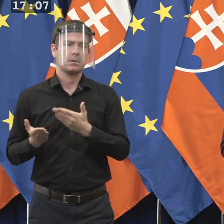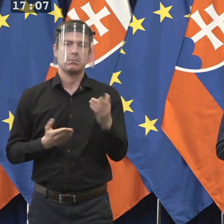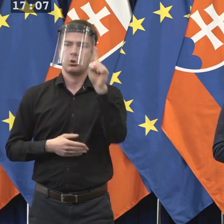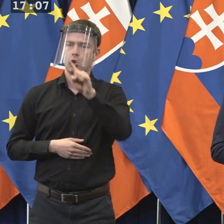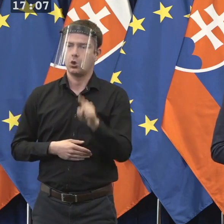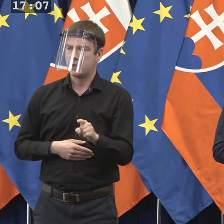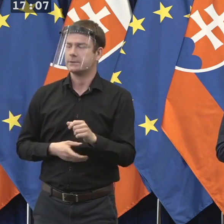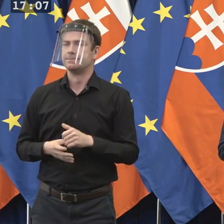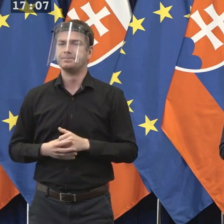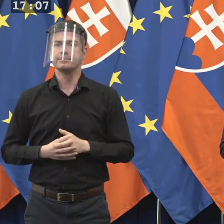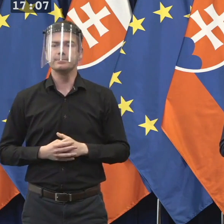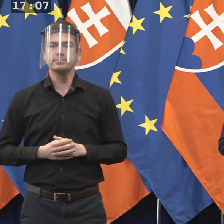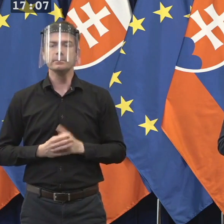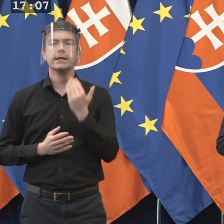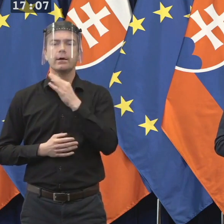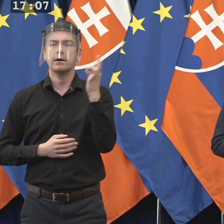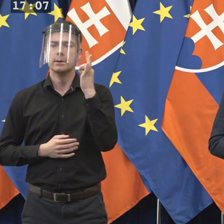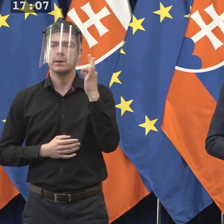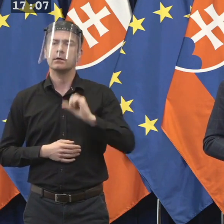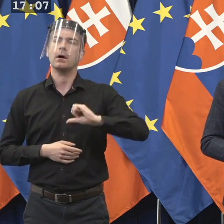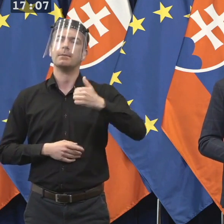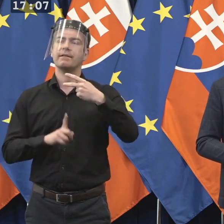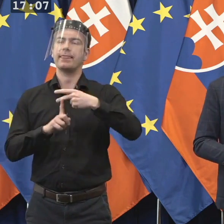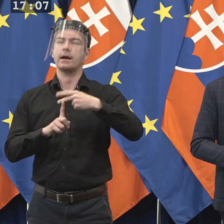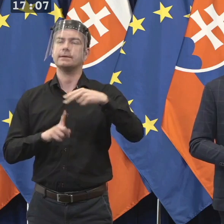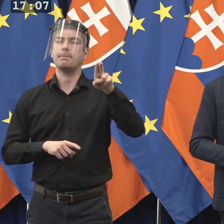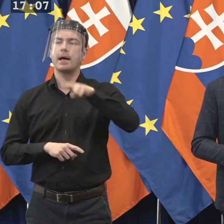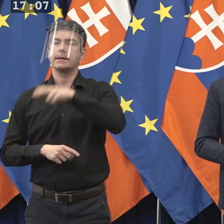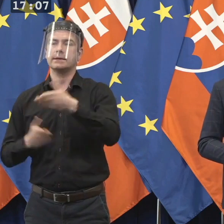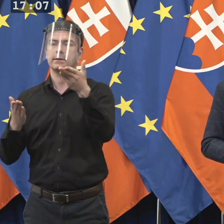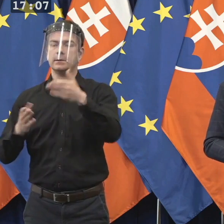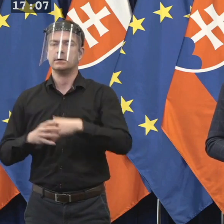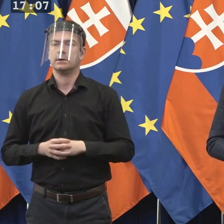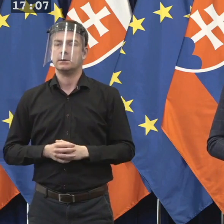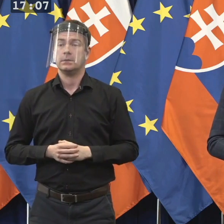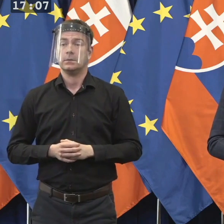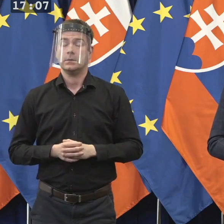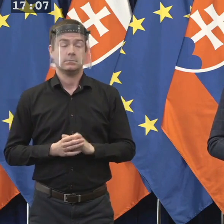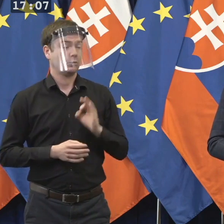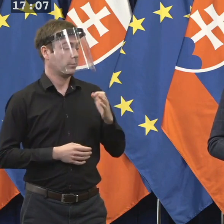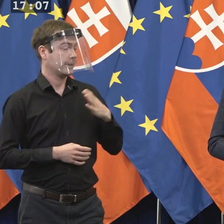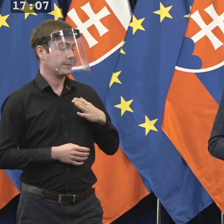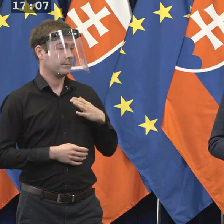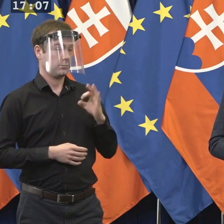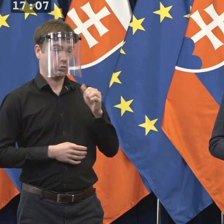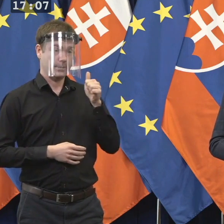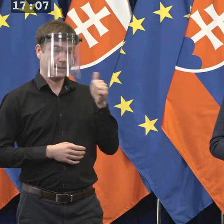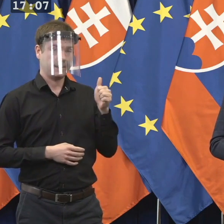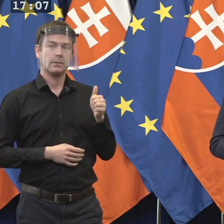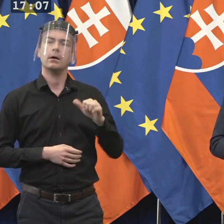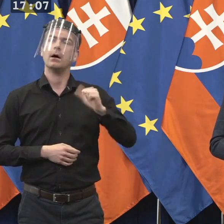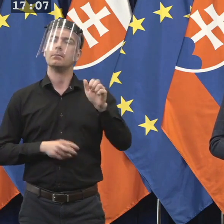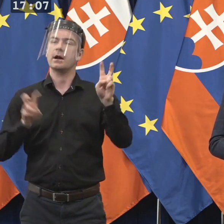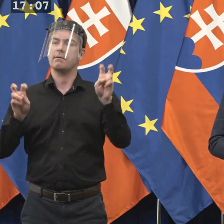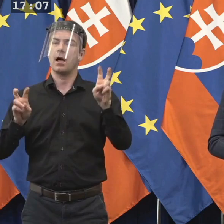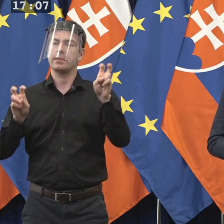Takže ďakujeme veľmi pekne. Najprv televízia Markýza. Nech sa páči. Strebriako, televízia Markýza. Začnem najprv prvou témou. Čo sa